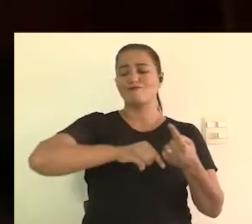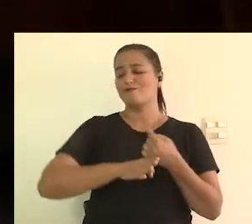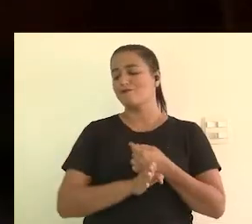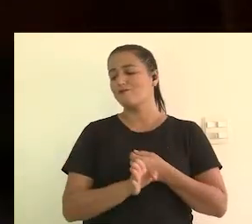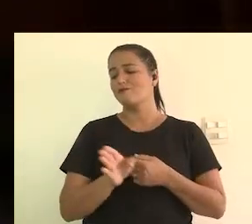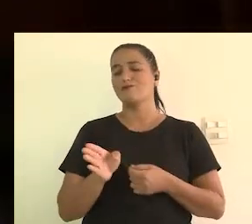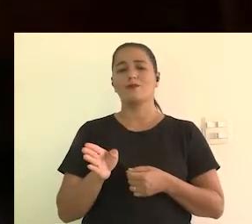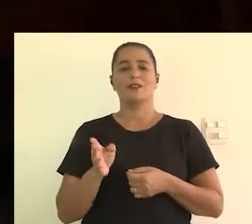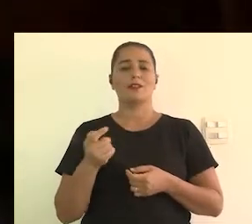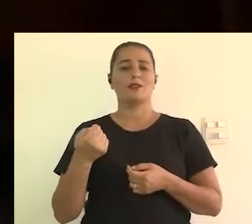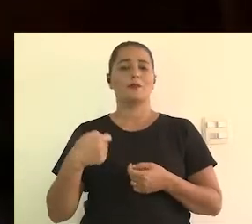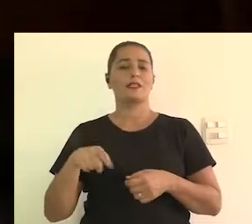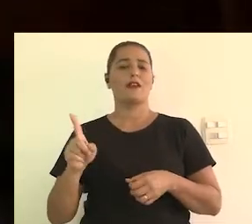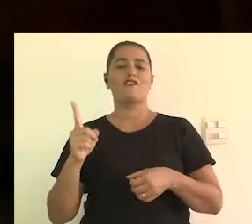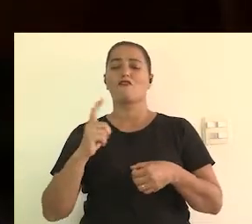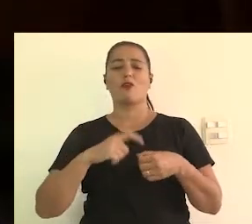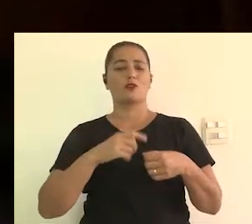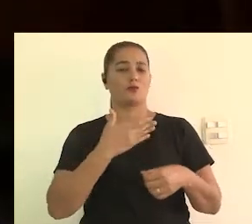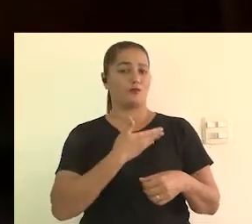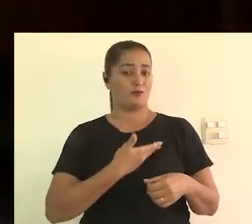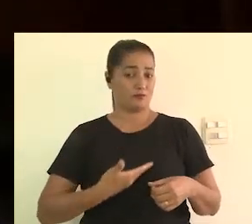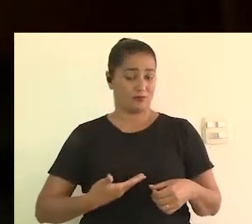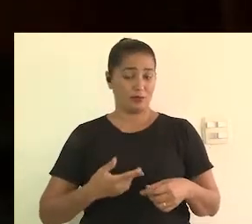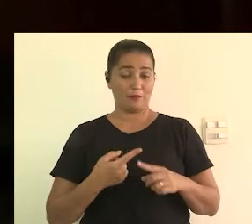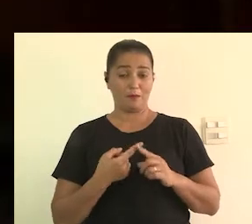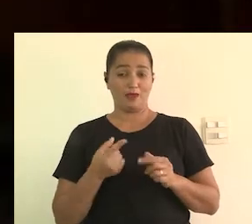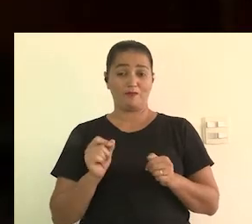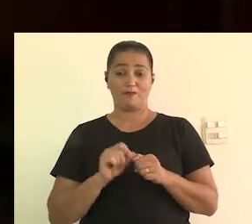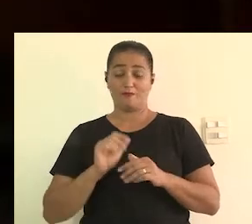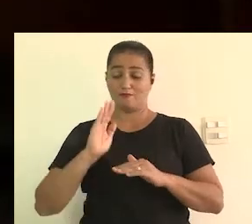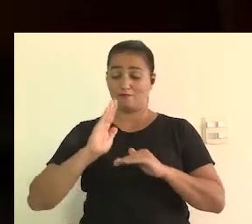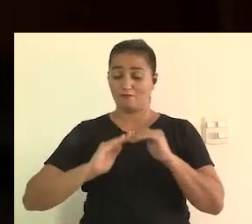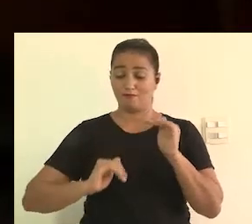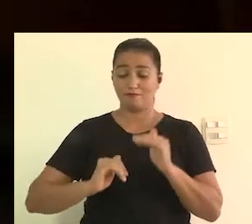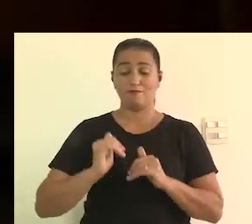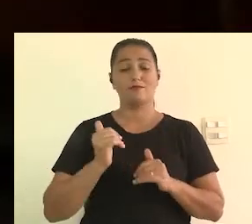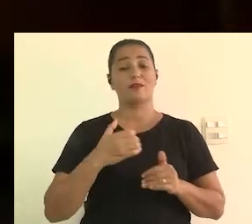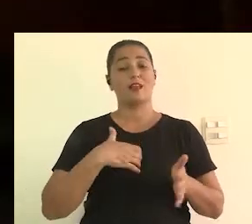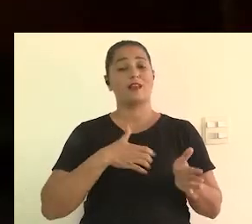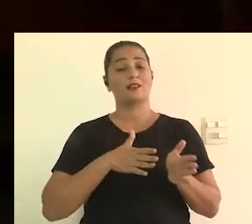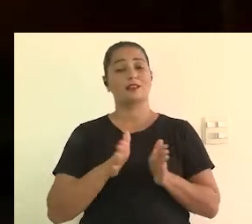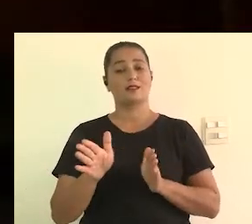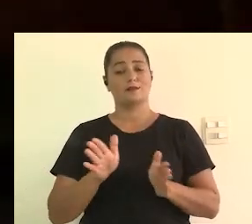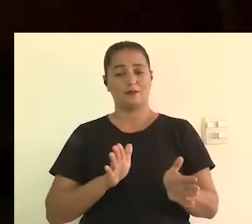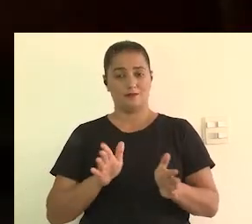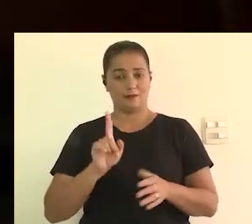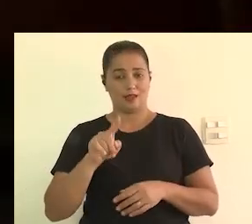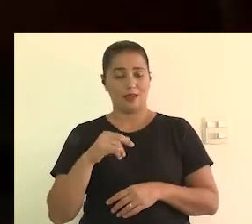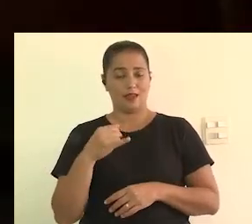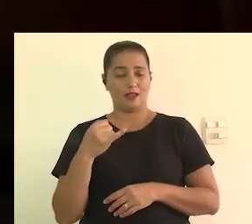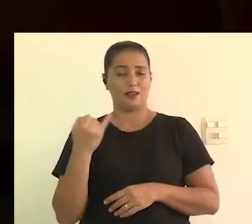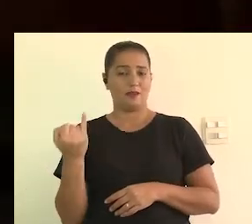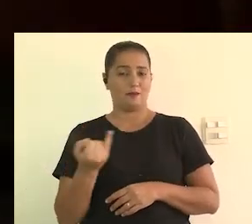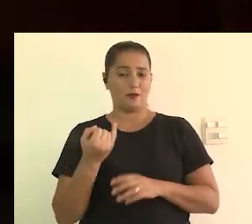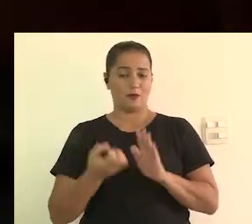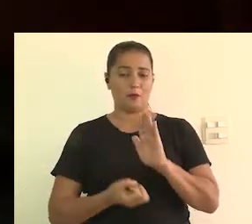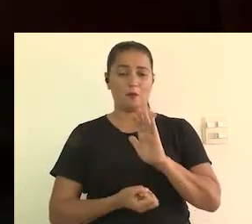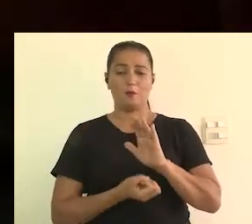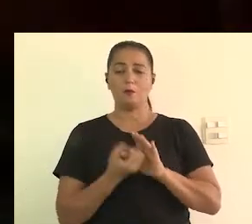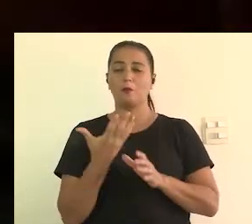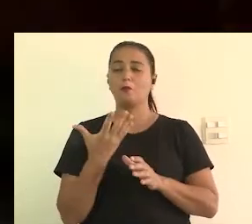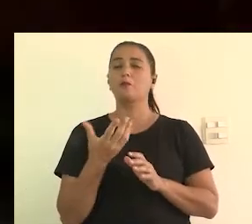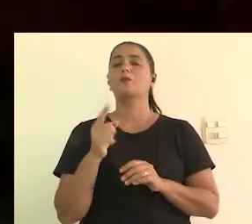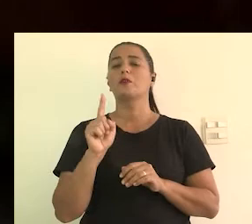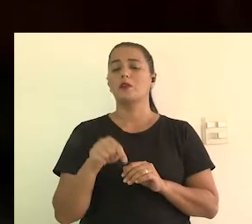a sempre sabe que não, mas ele podia ter um destino diferente que não um destino de voltar para o próprio governo, mas sim de produzir